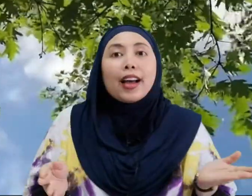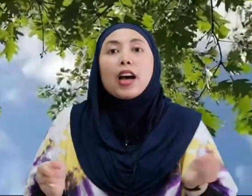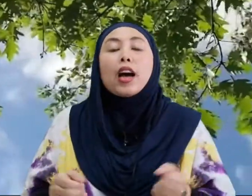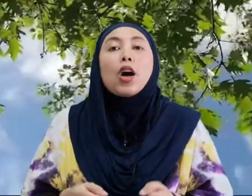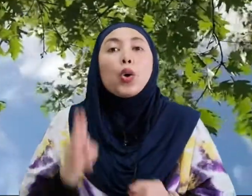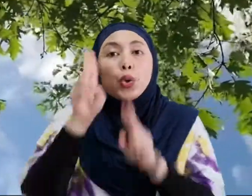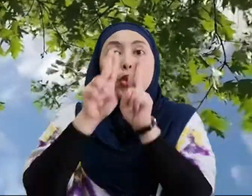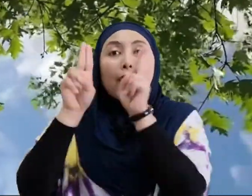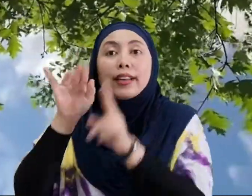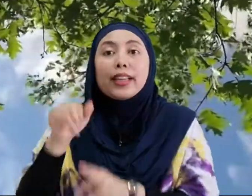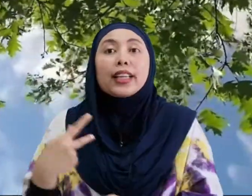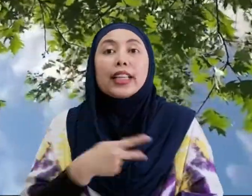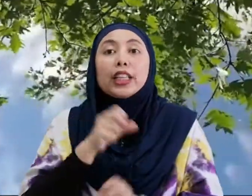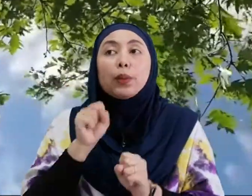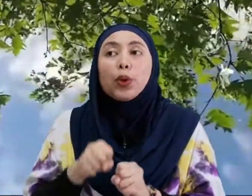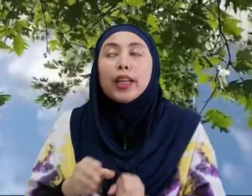Udara yang kita boleh